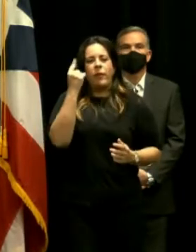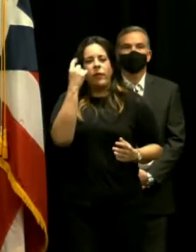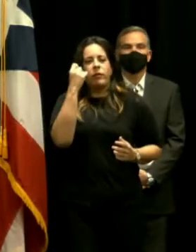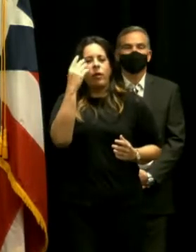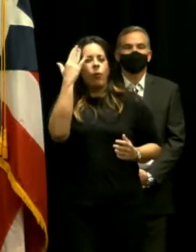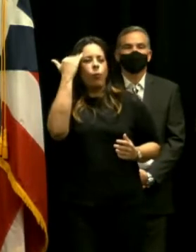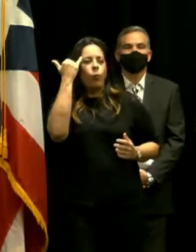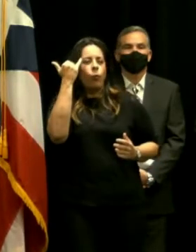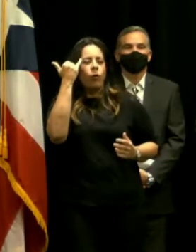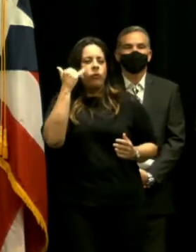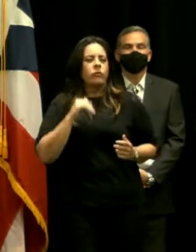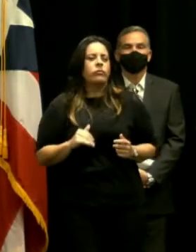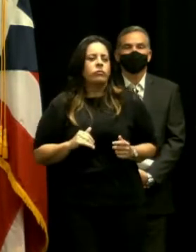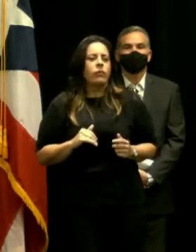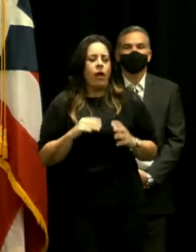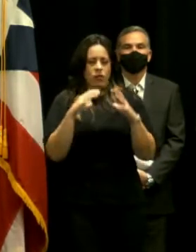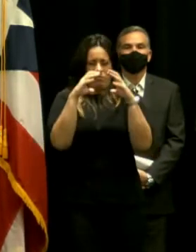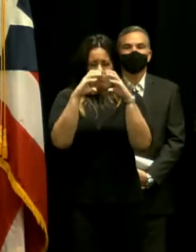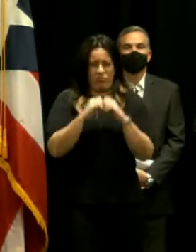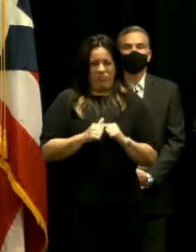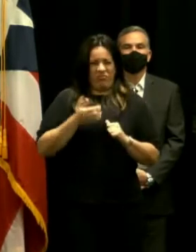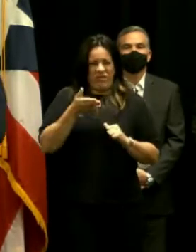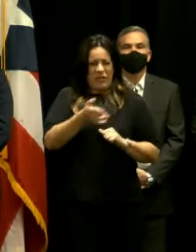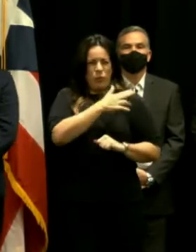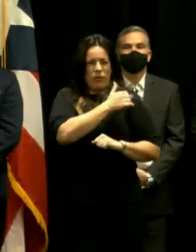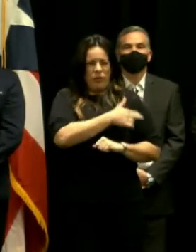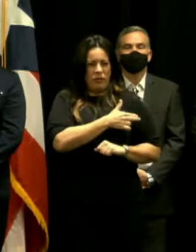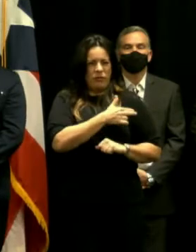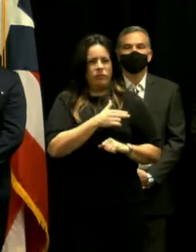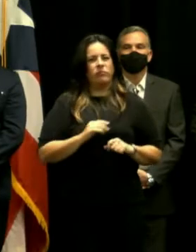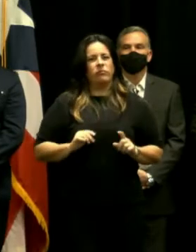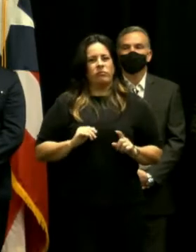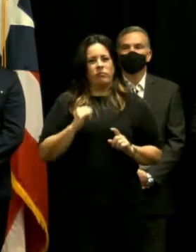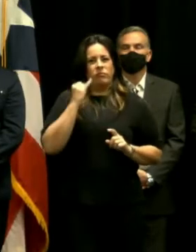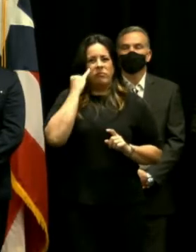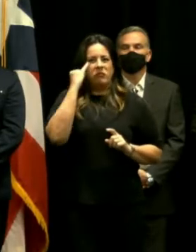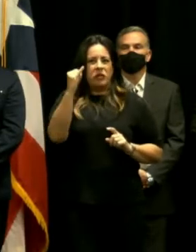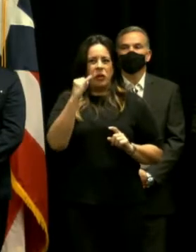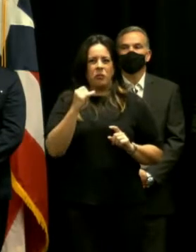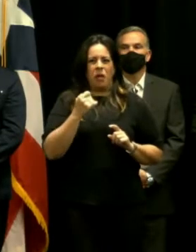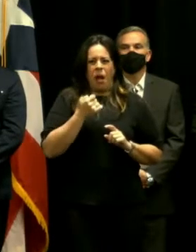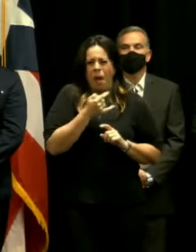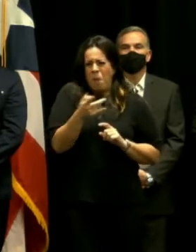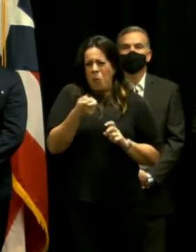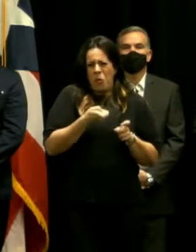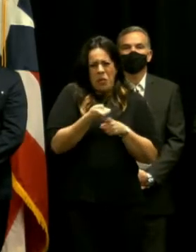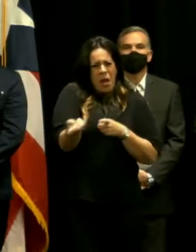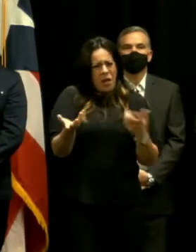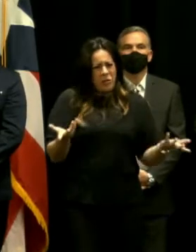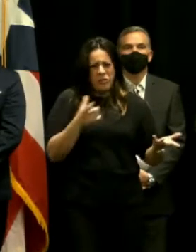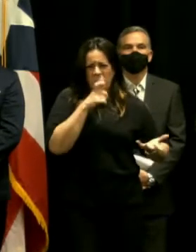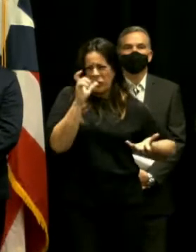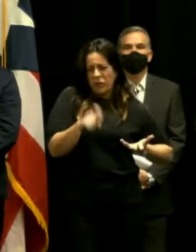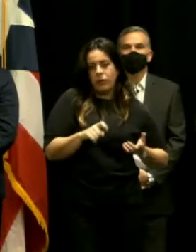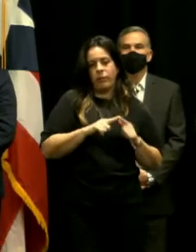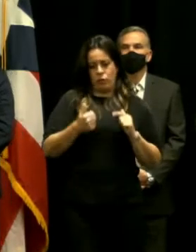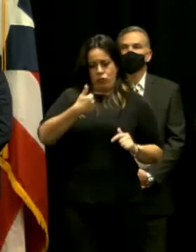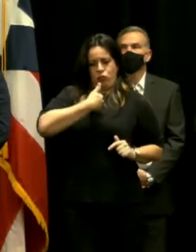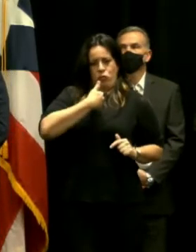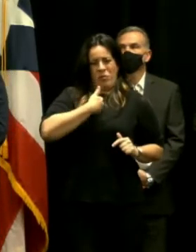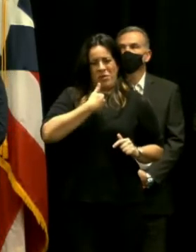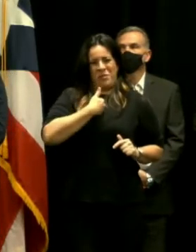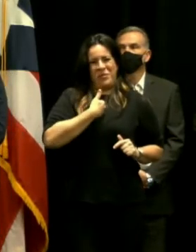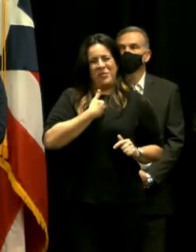por qué demoler esta facilidad si los daños no fueron tan severos yo mismo estuve